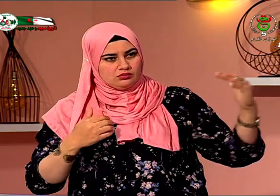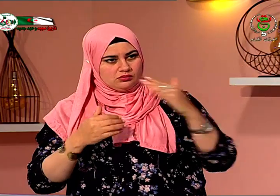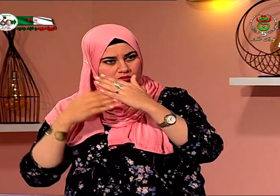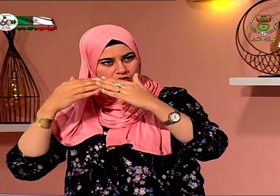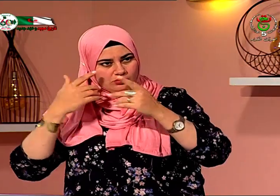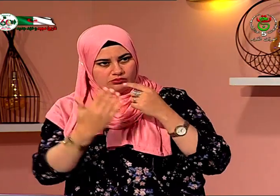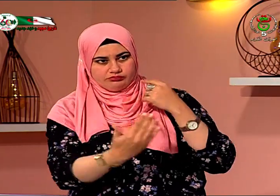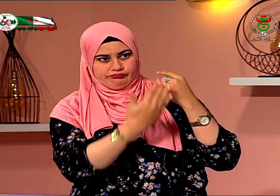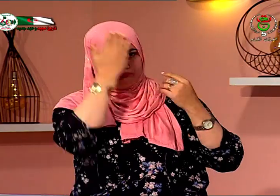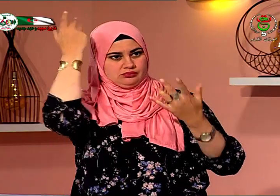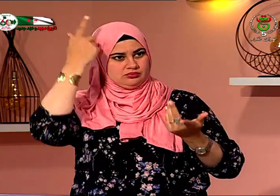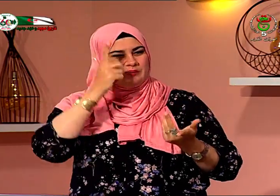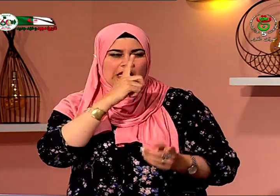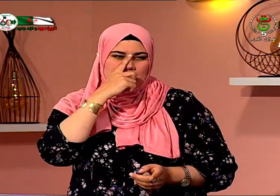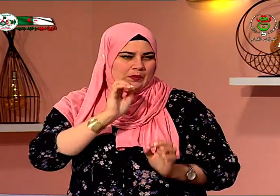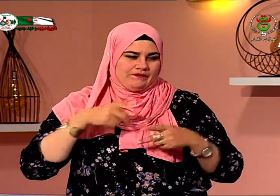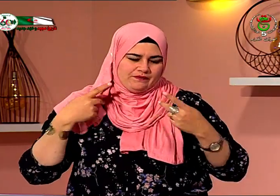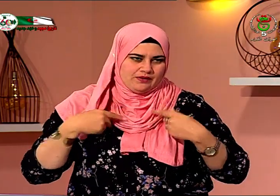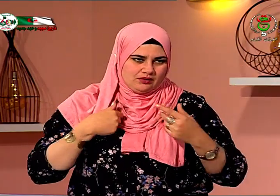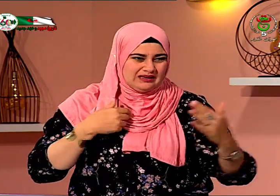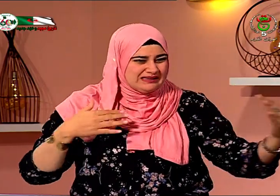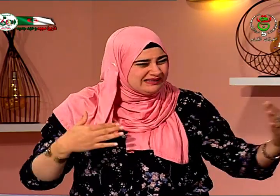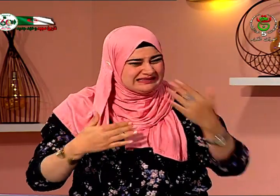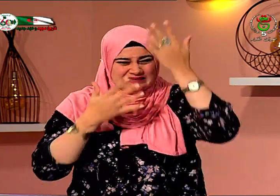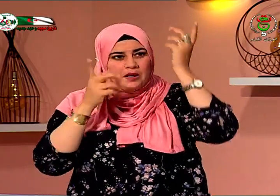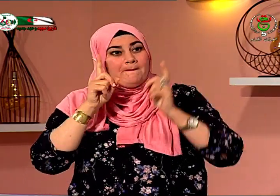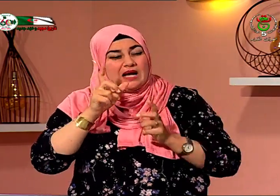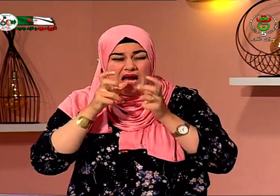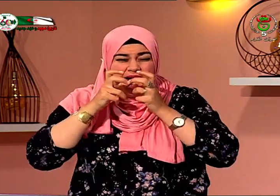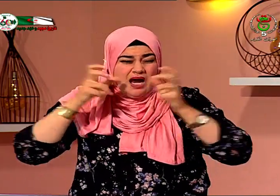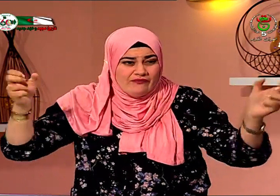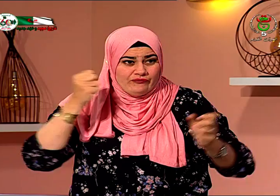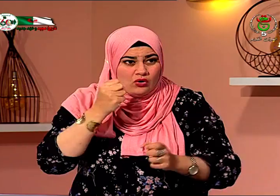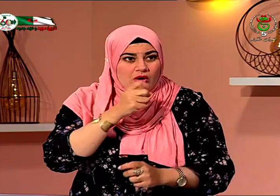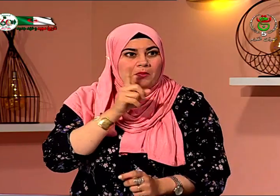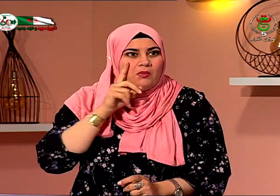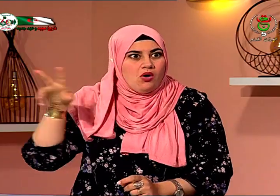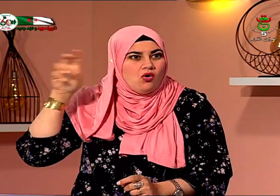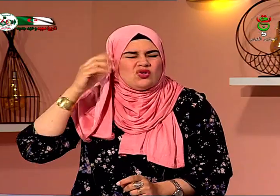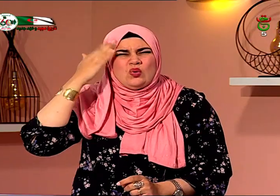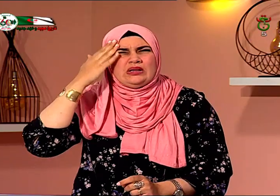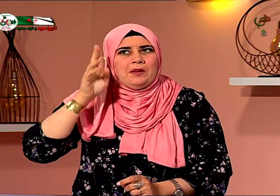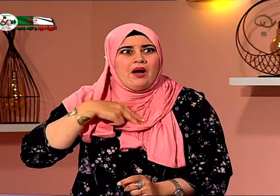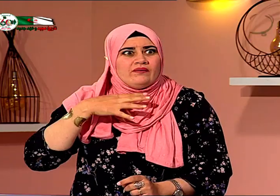ودحسني لكني الحمد لله أنا بالحياة لكني صرخت صرخة